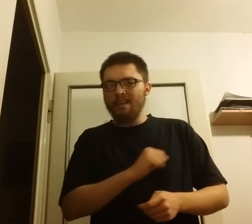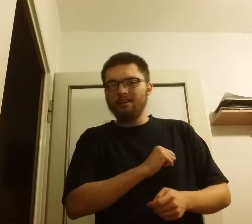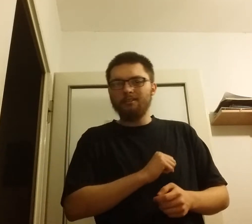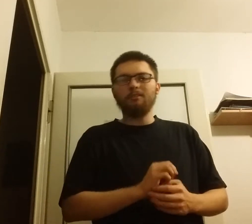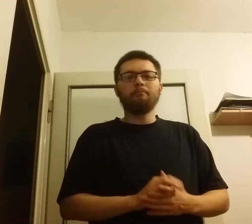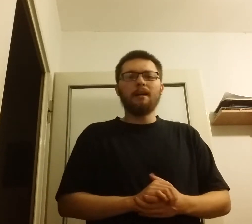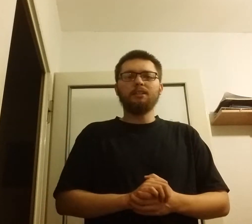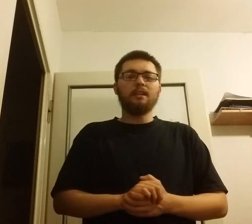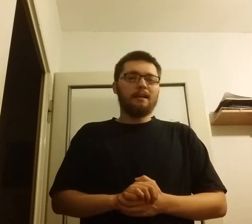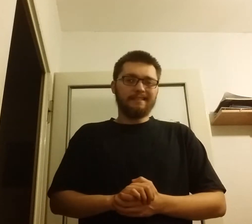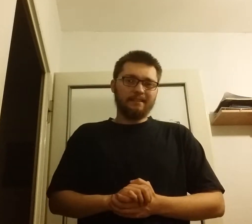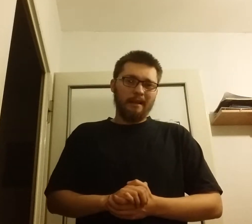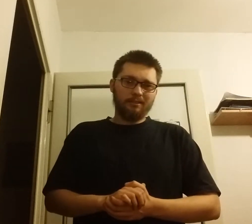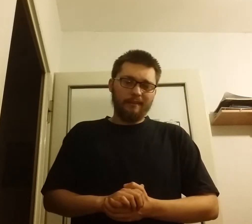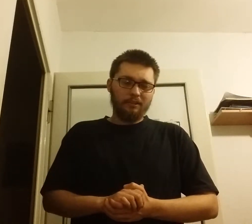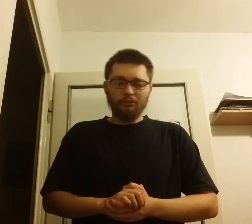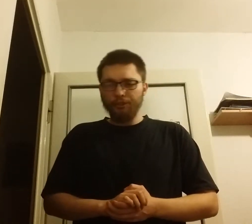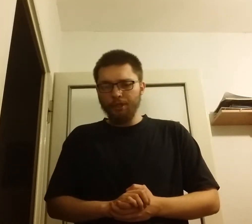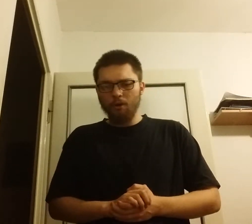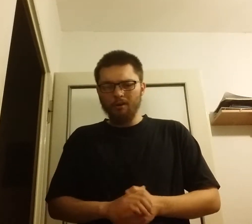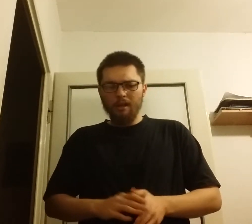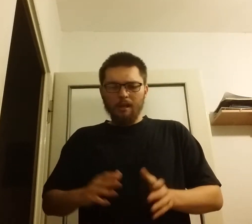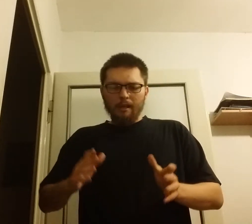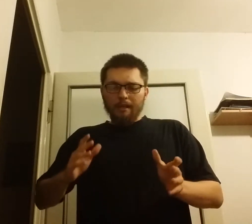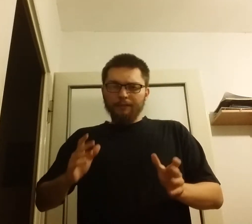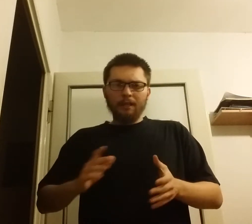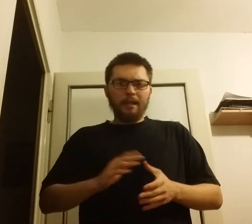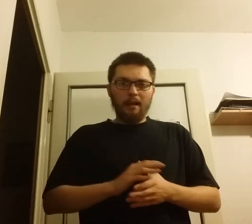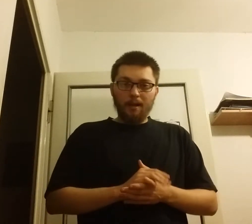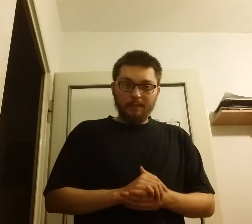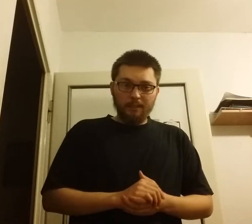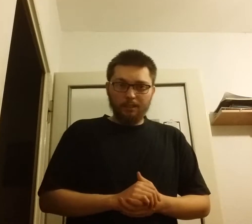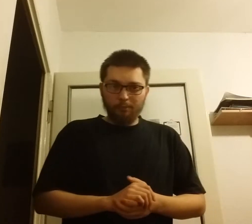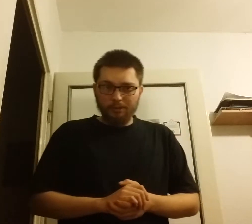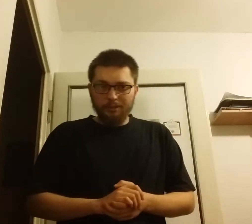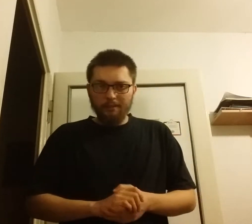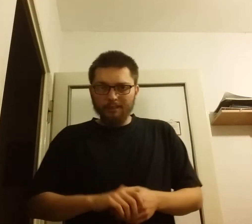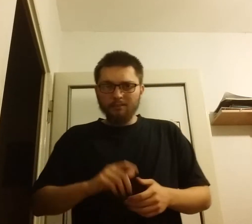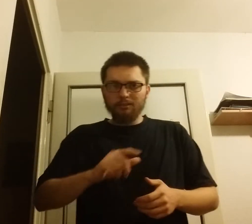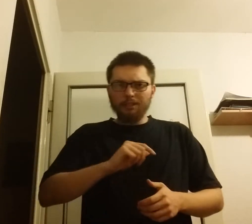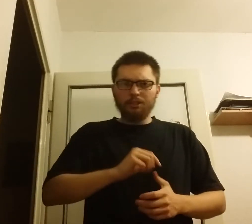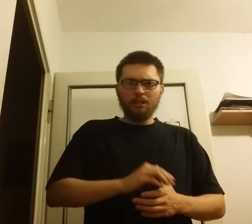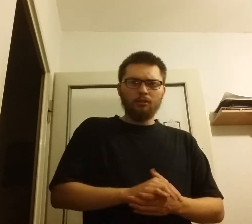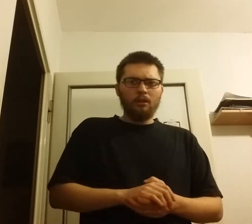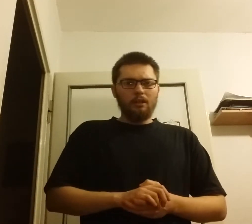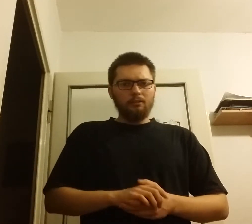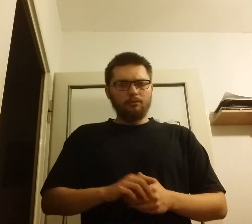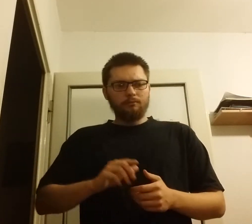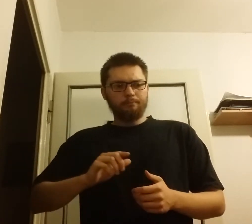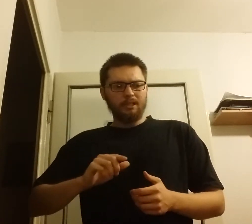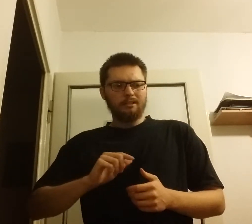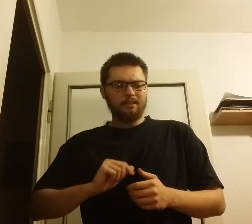bardziej zmasowaną siłą nacierają na nasze pozycje. W rezultacie czego przez